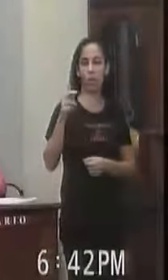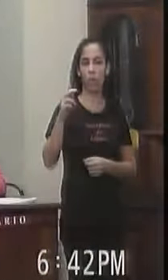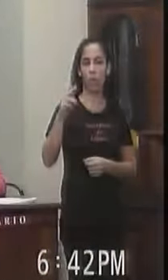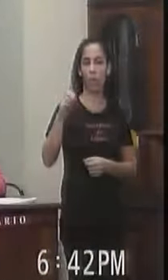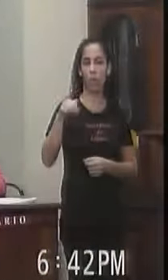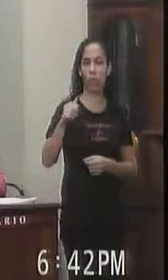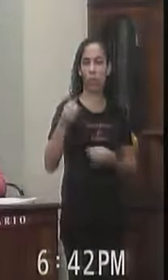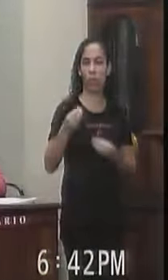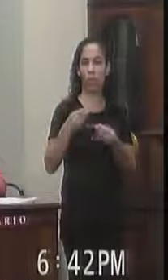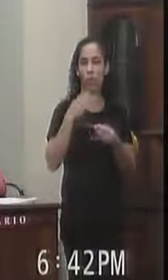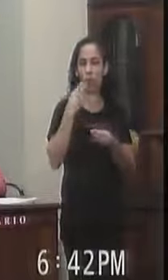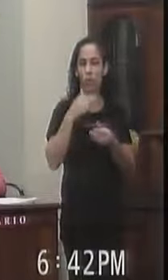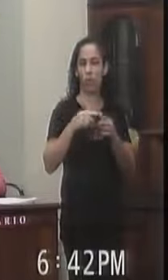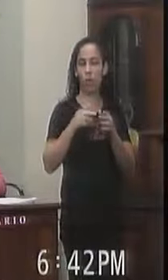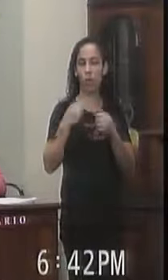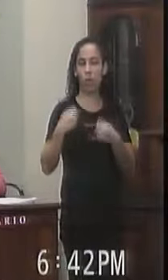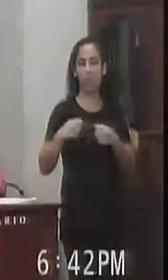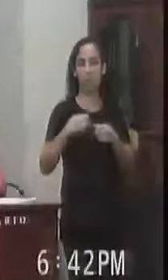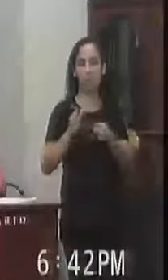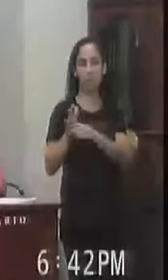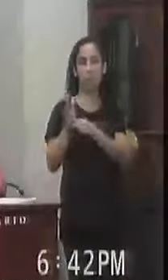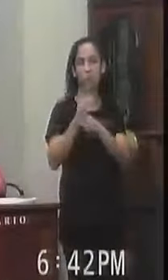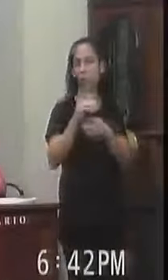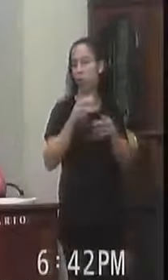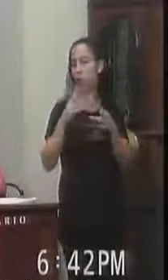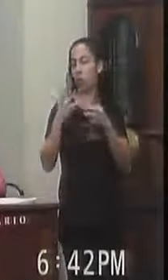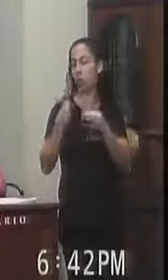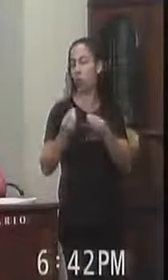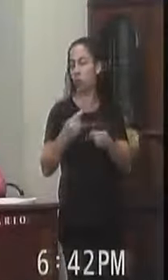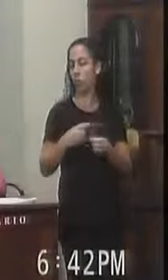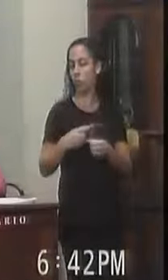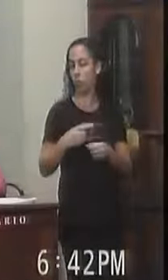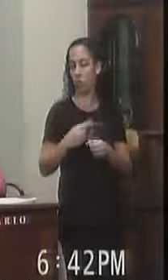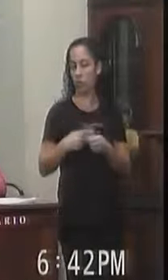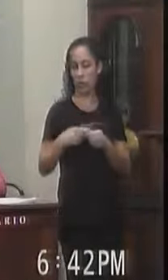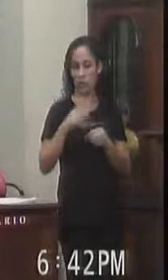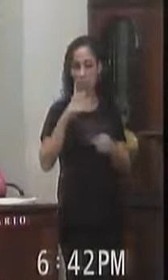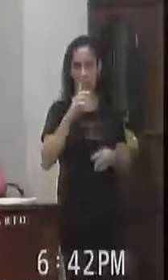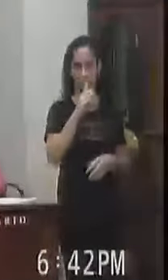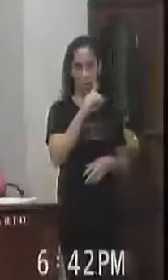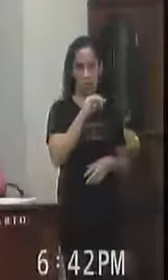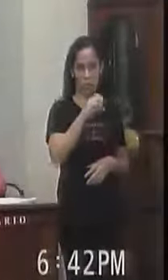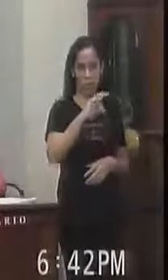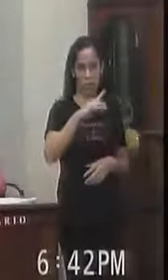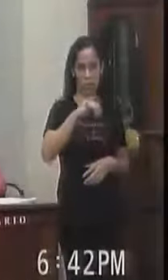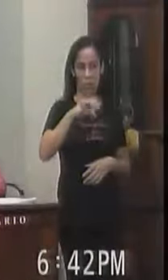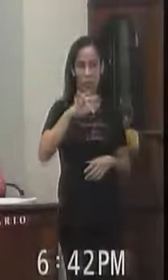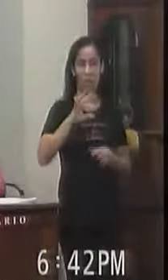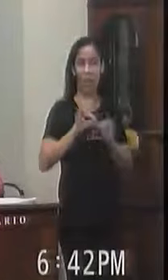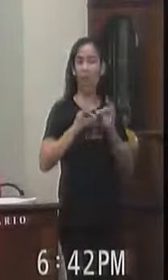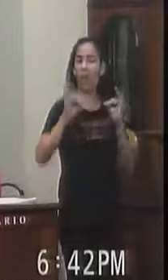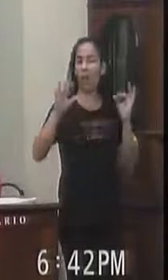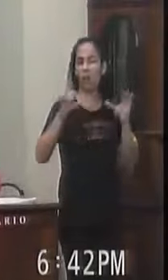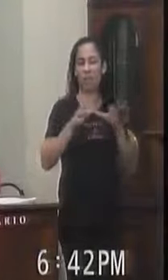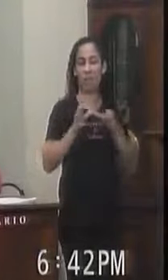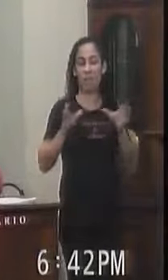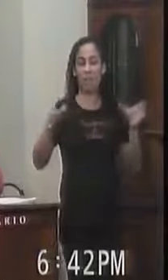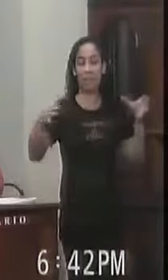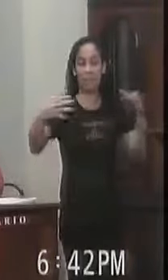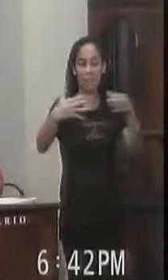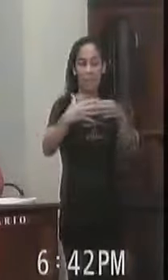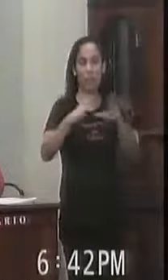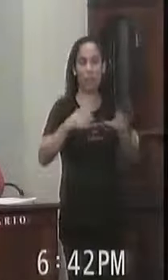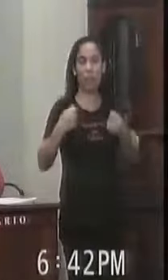demandas E atendendo as necessidades Do distrito Com presteza e determinação Apesar da extensão Do distrito E as necessidades De manutenção